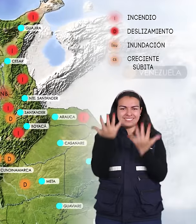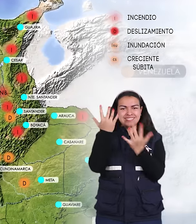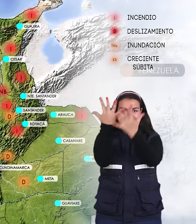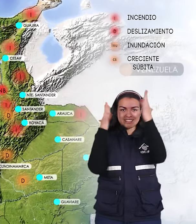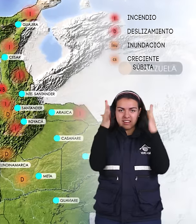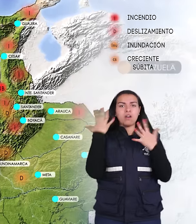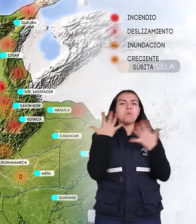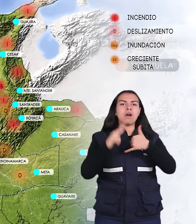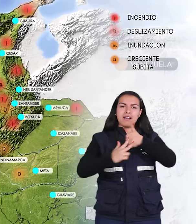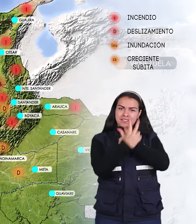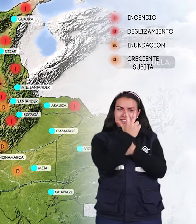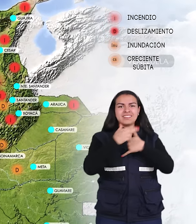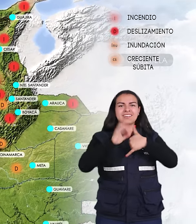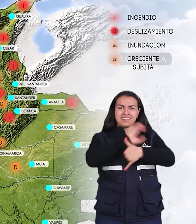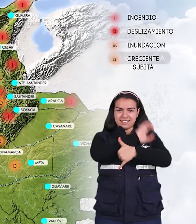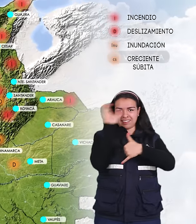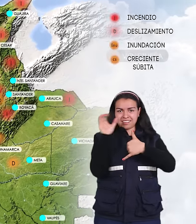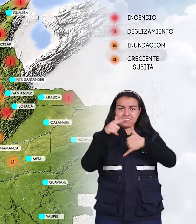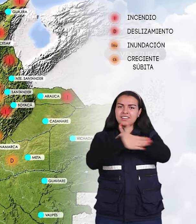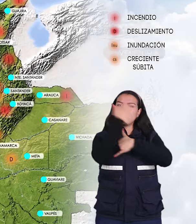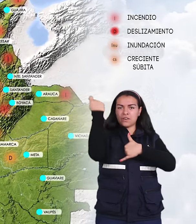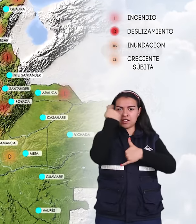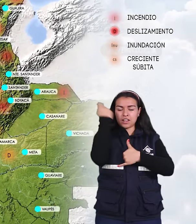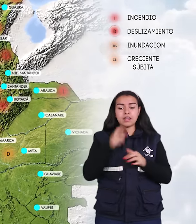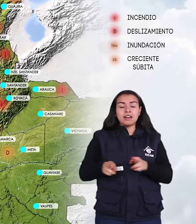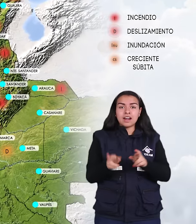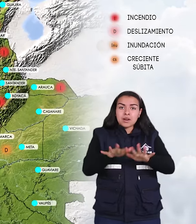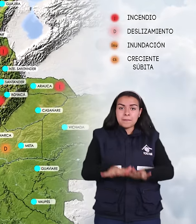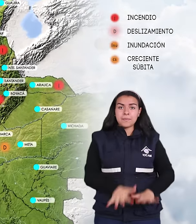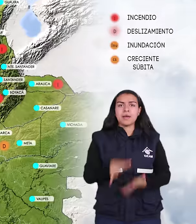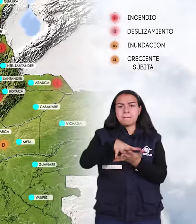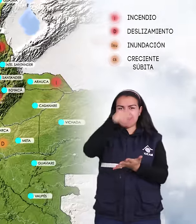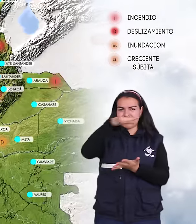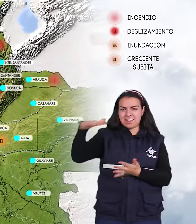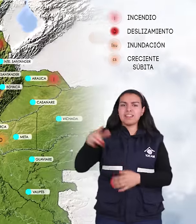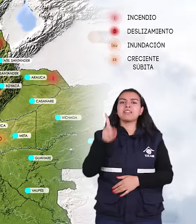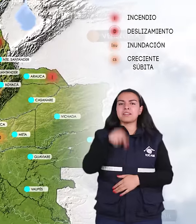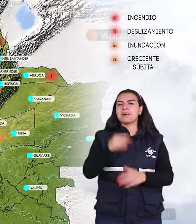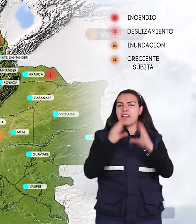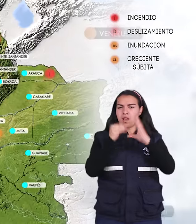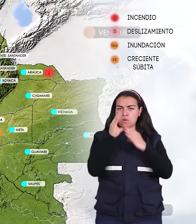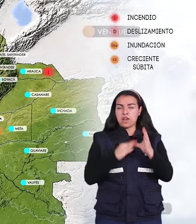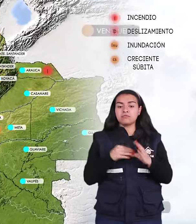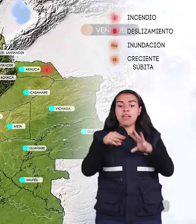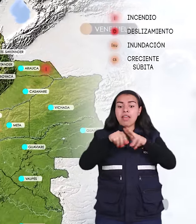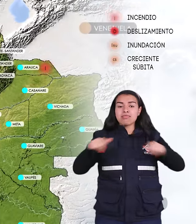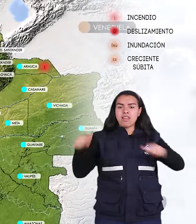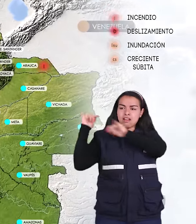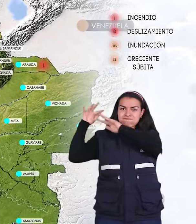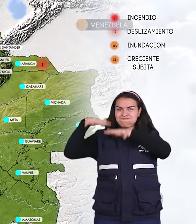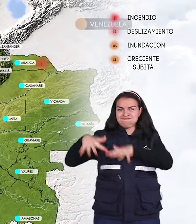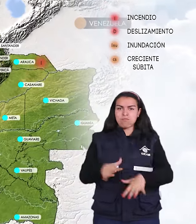regiones Andina, Caribe y Orinoquia, por niveles bajos en los ríos Magdalena y Cauca, por deslizamientos de tierra en el